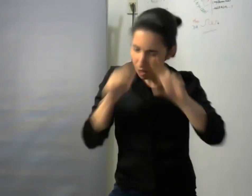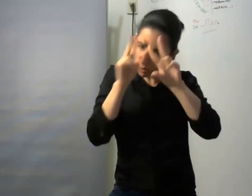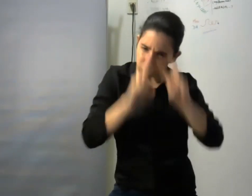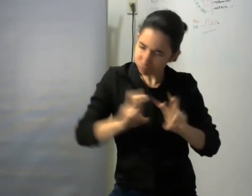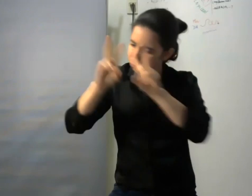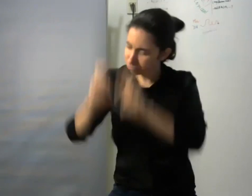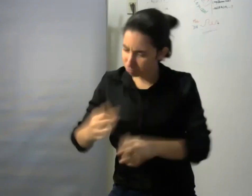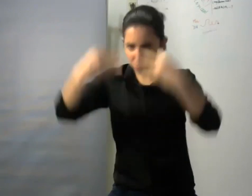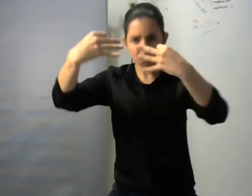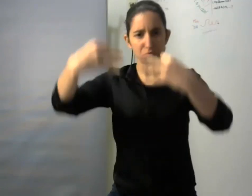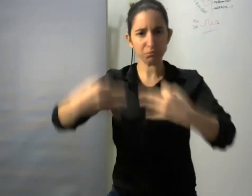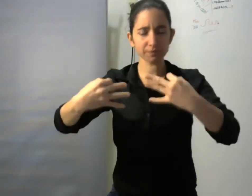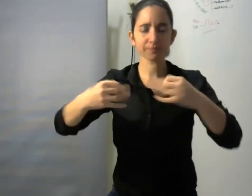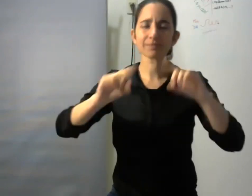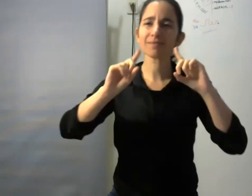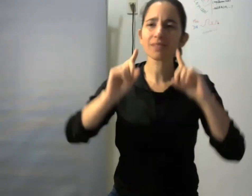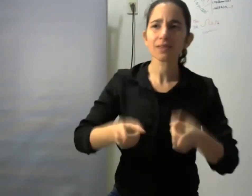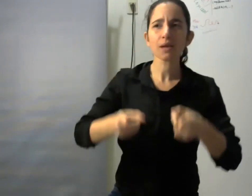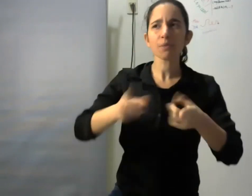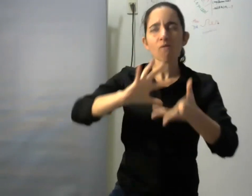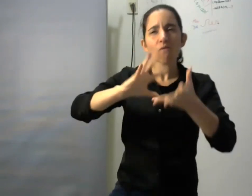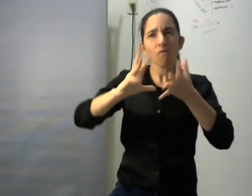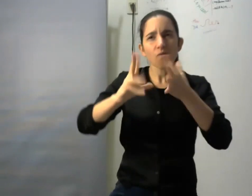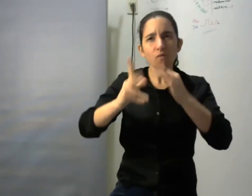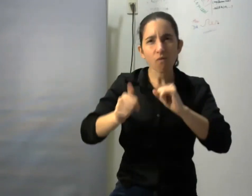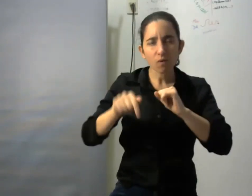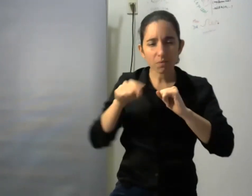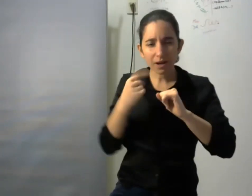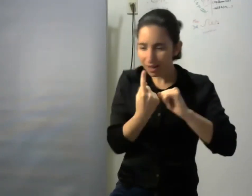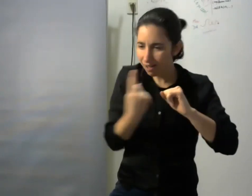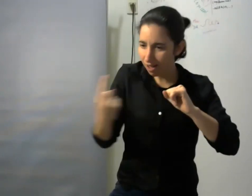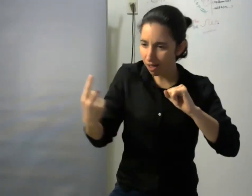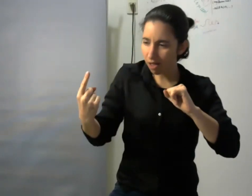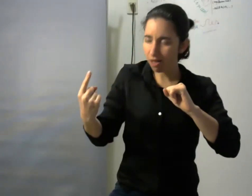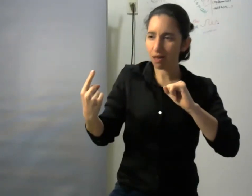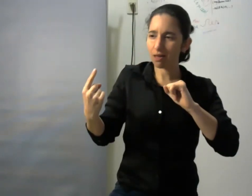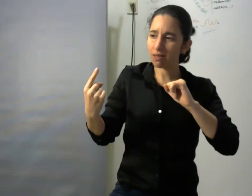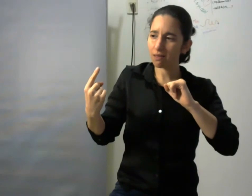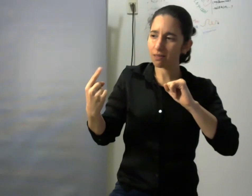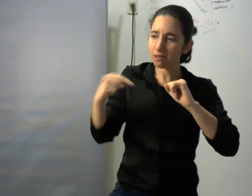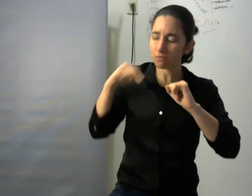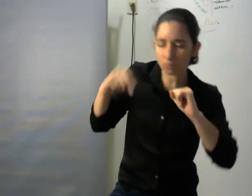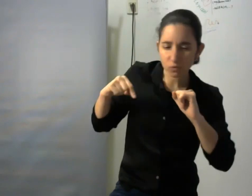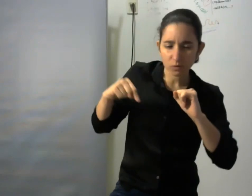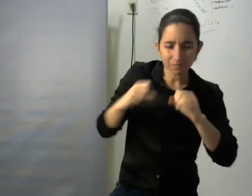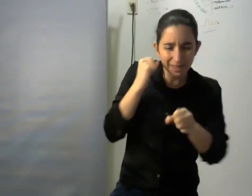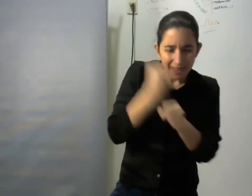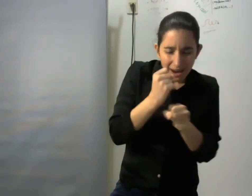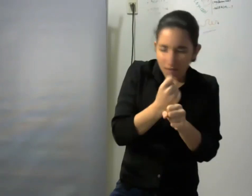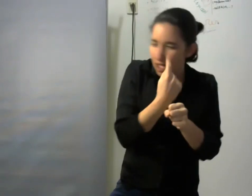por el hecho de haber desarrollado tareas muy específicas y concretas de llevar a la práctica